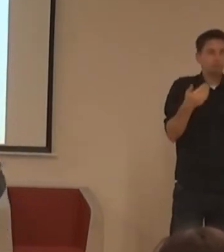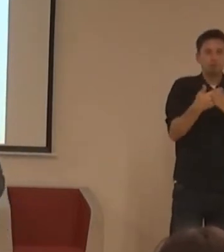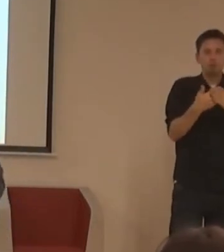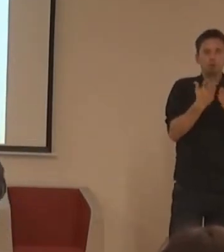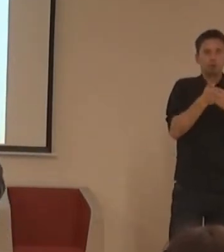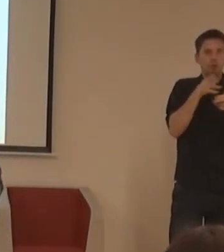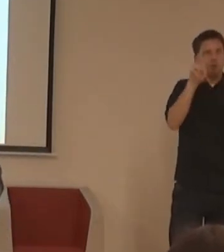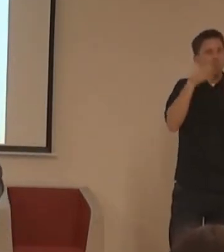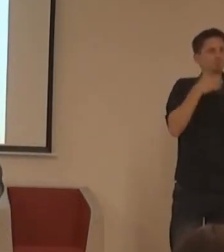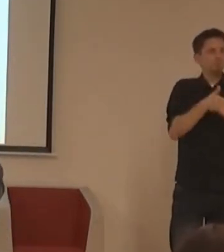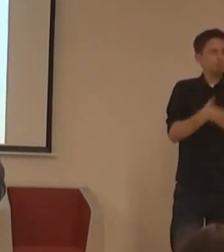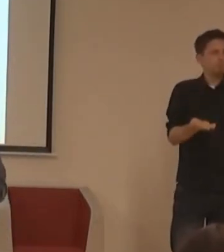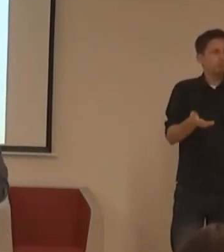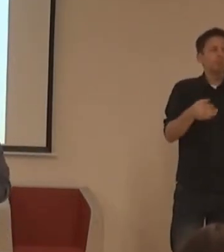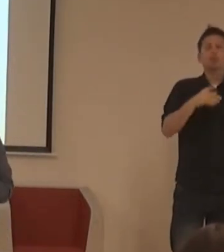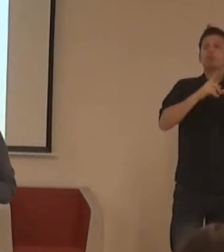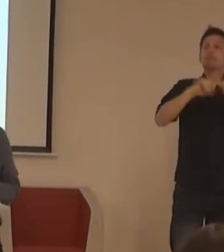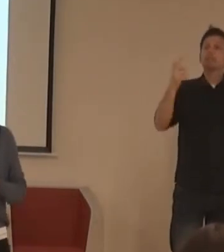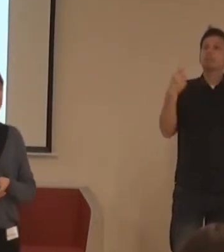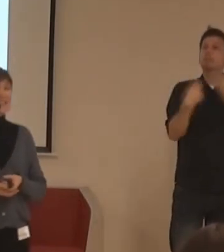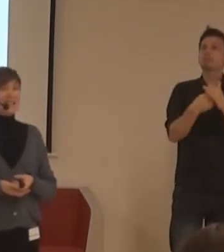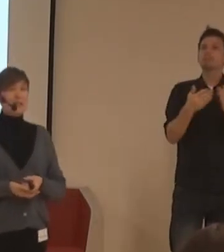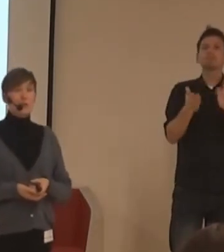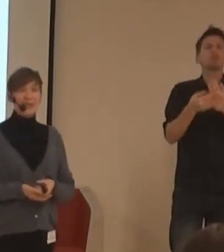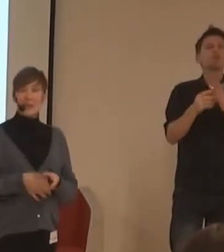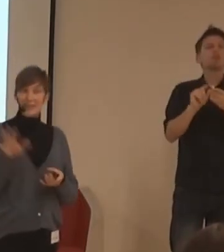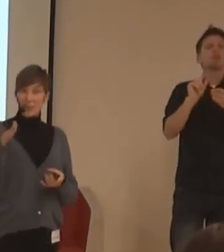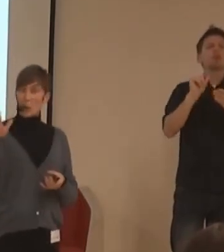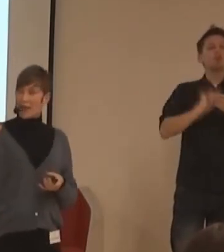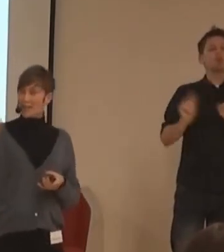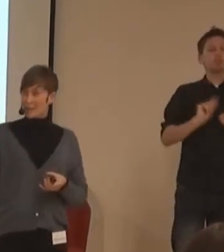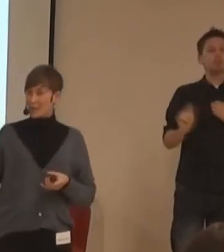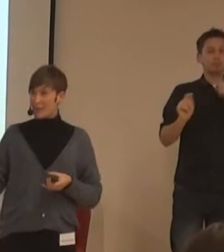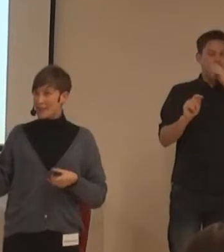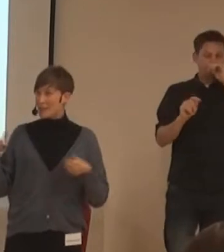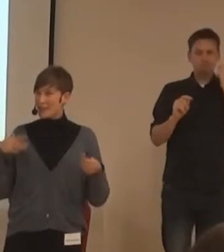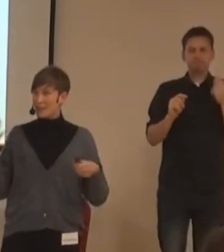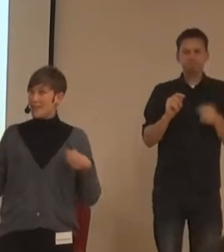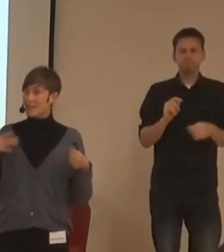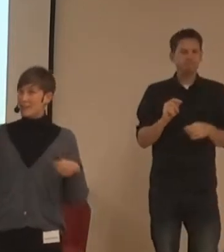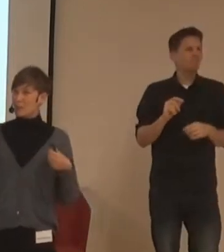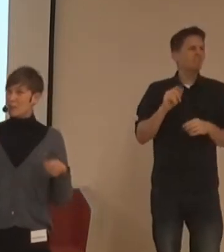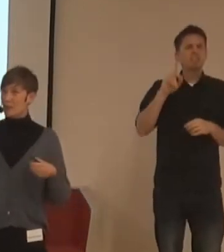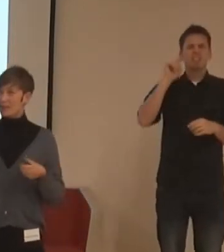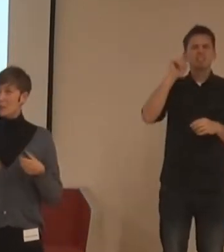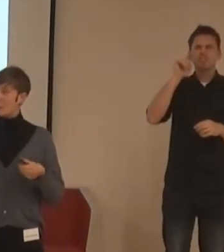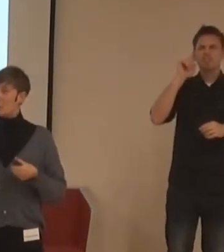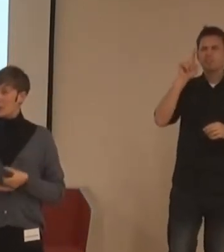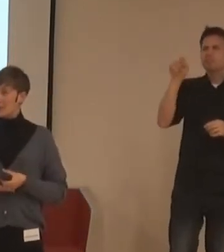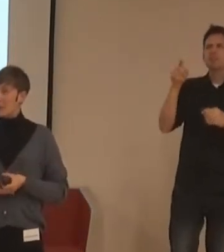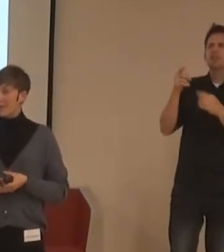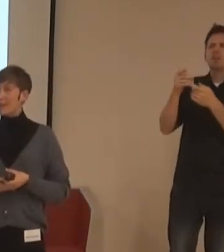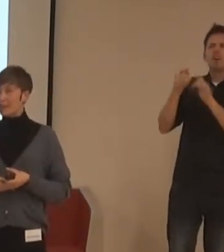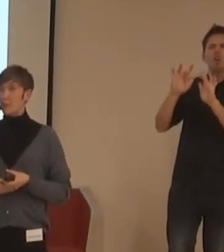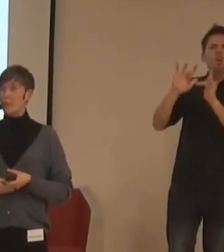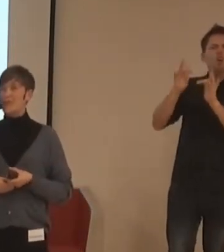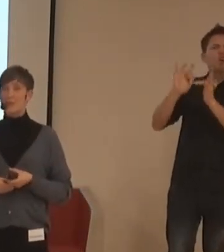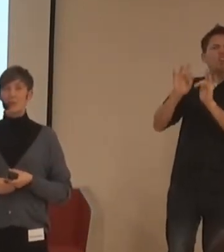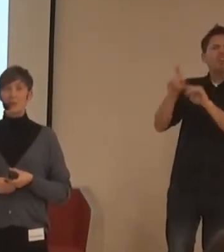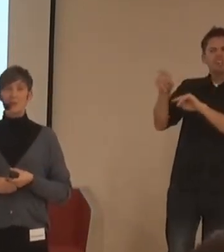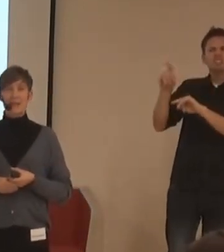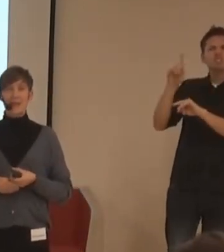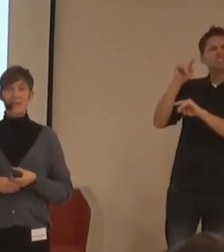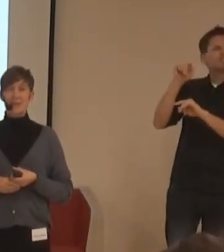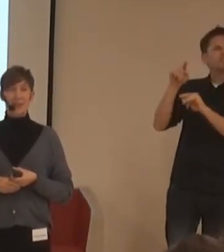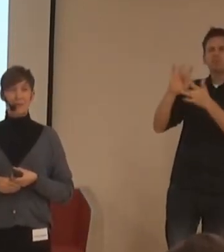Nebo člověk, úředník, např. který říká, no takový ten online přepis, nebo taková ta služba, tlumočení online, no